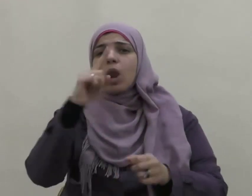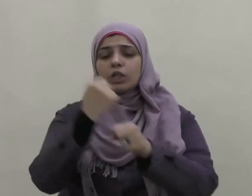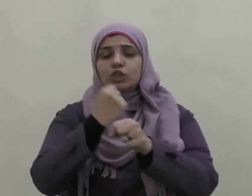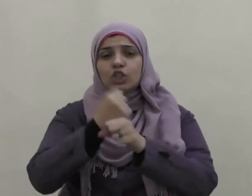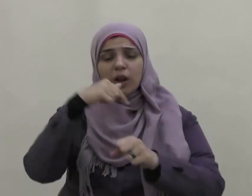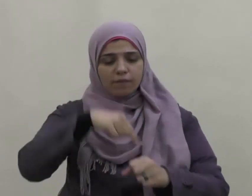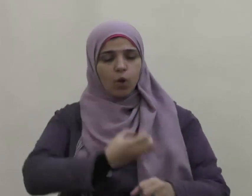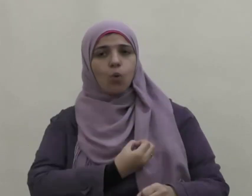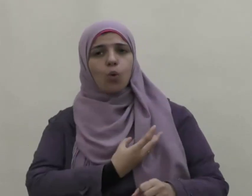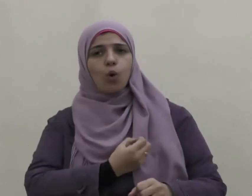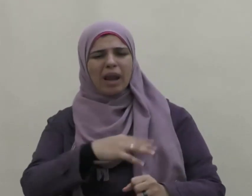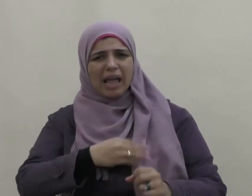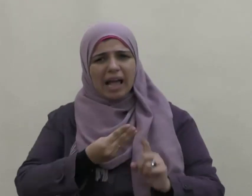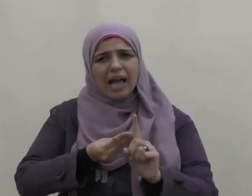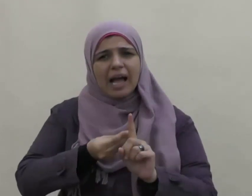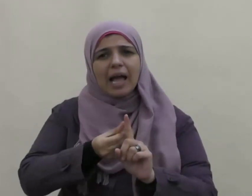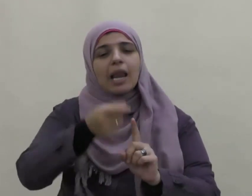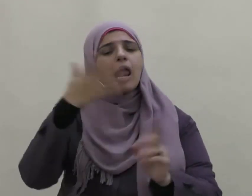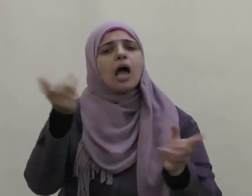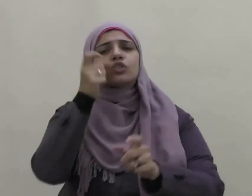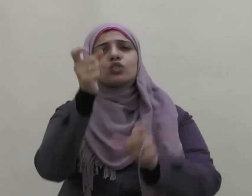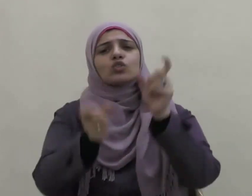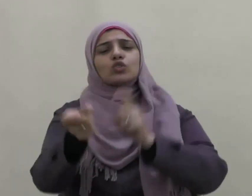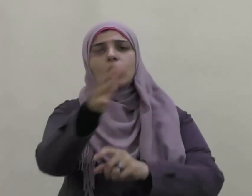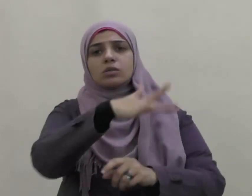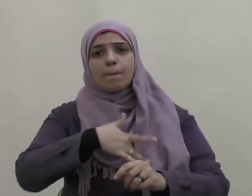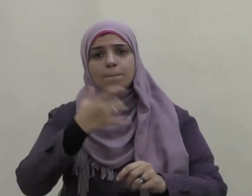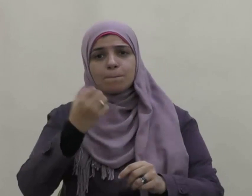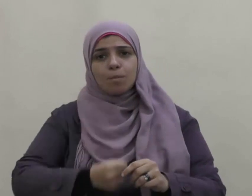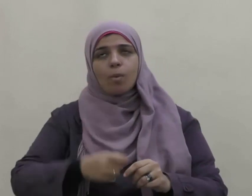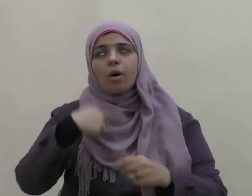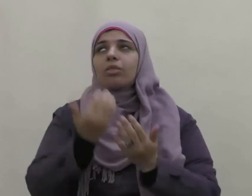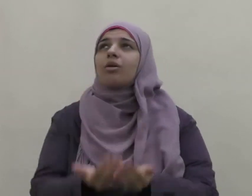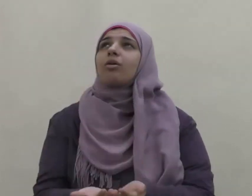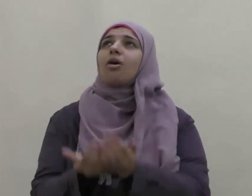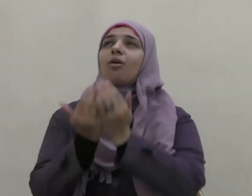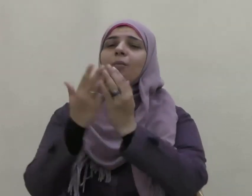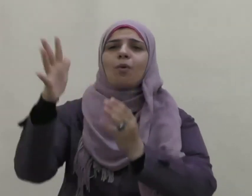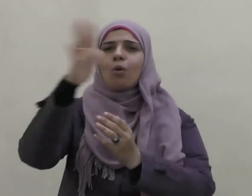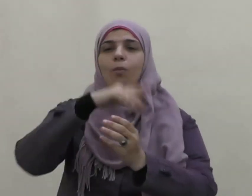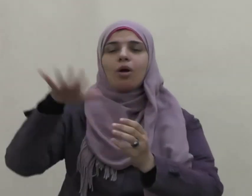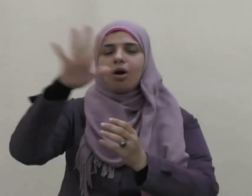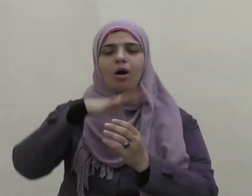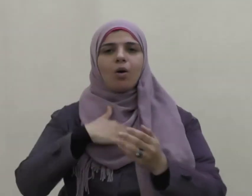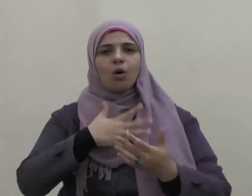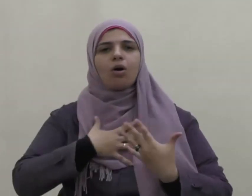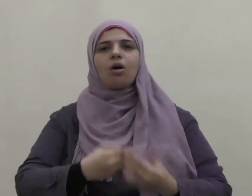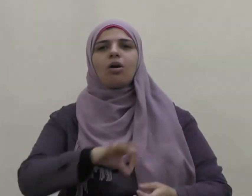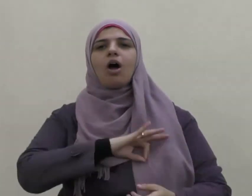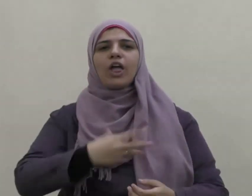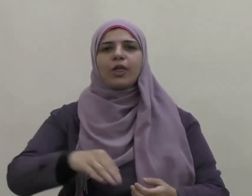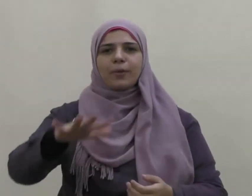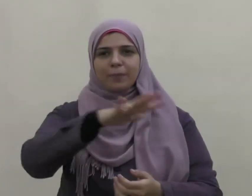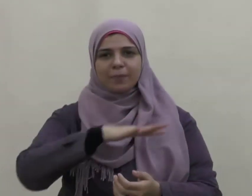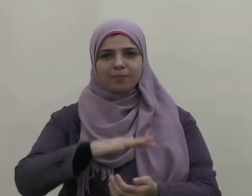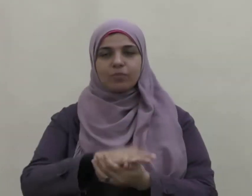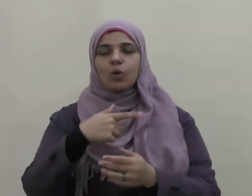قلوبنا غلا للذين آمنوا ربنا إنك رؤوف رحيم وأشهد أن